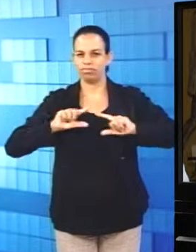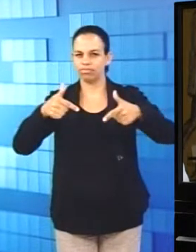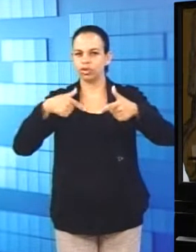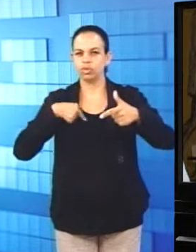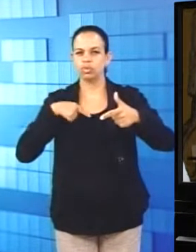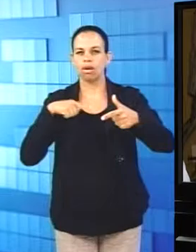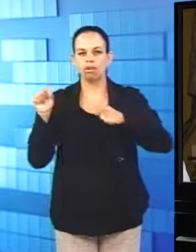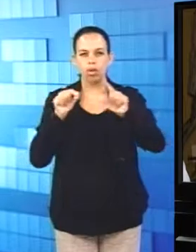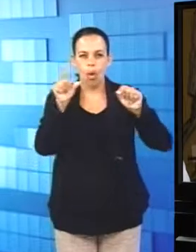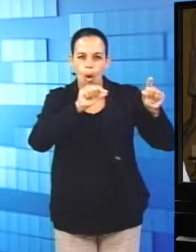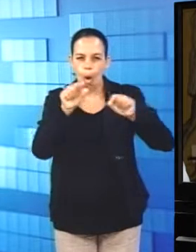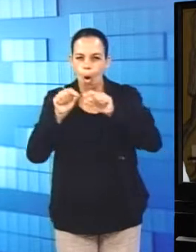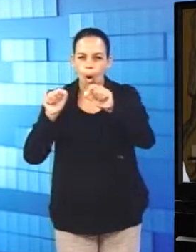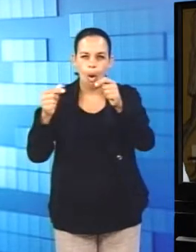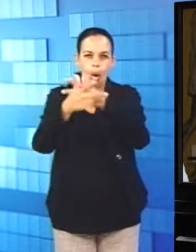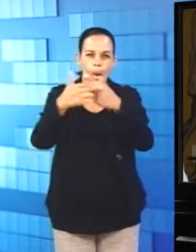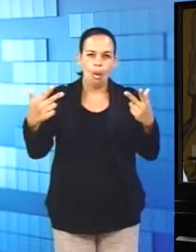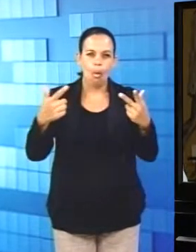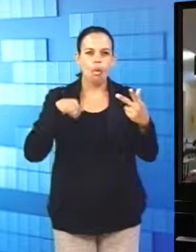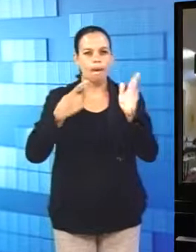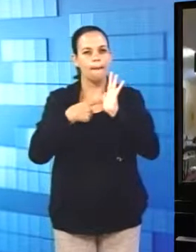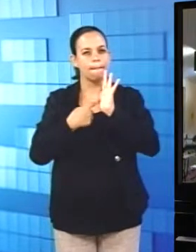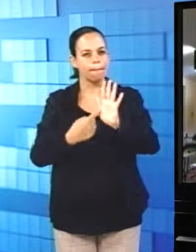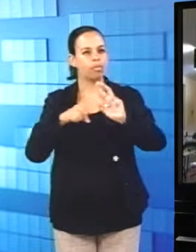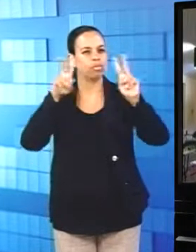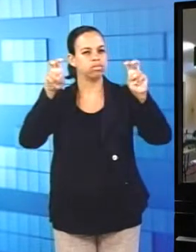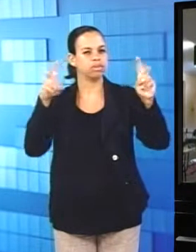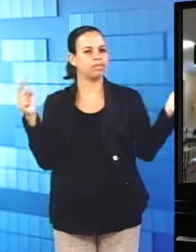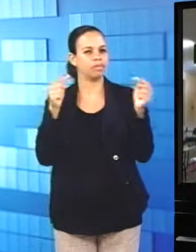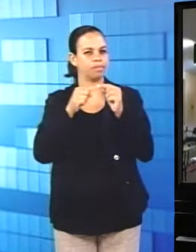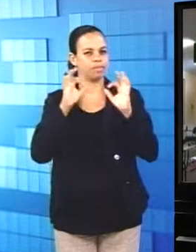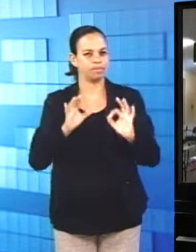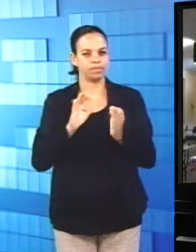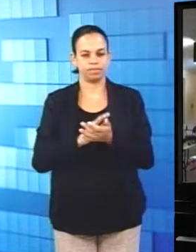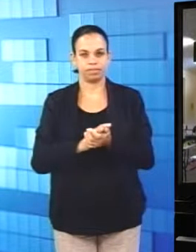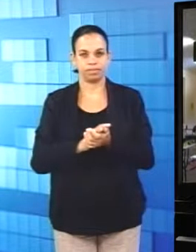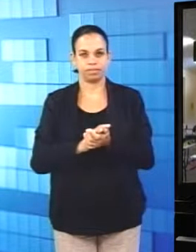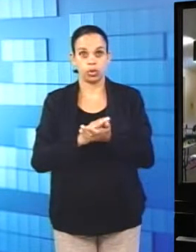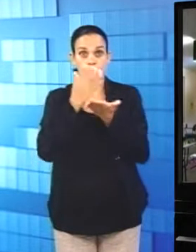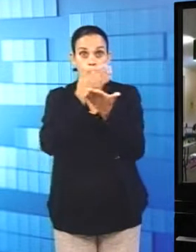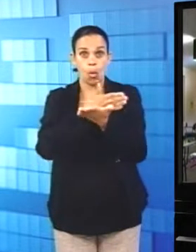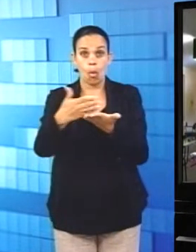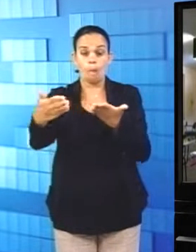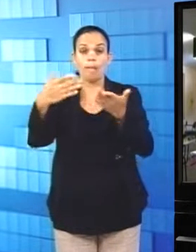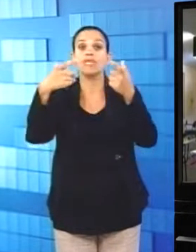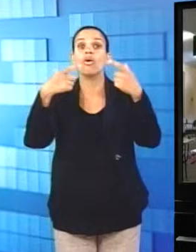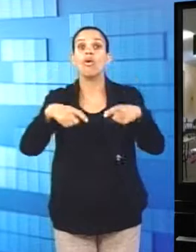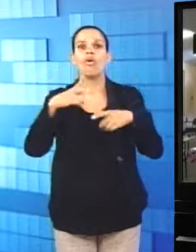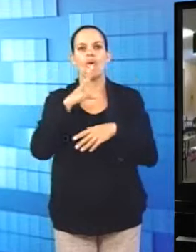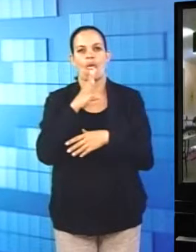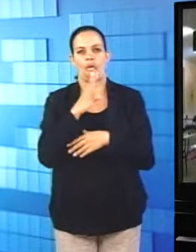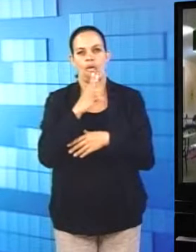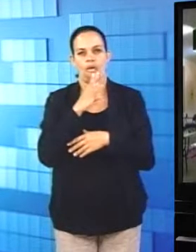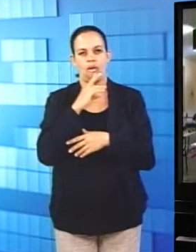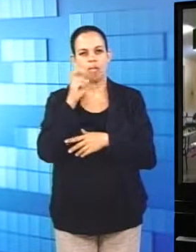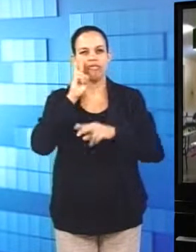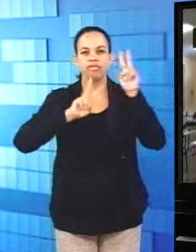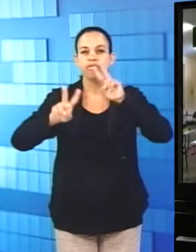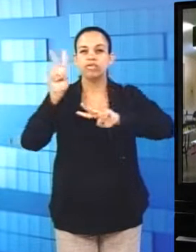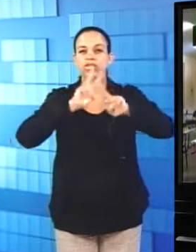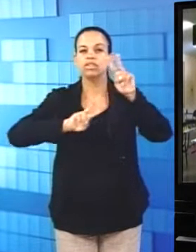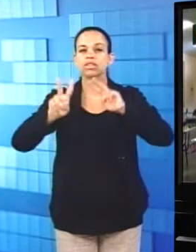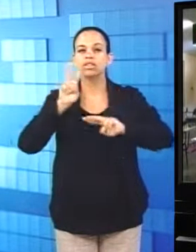atender, para tentar contemplar este tema. O ponto de partida é sempre o conhecimento, visível a partir da teoria da